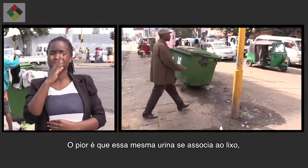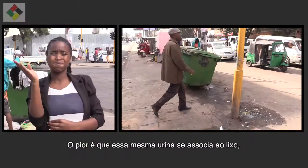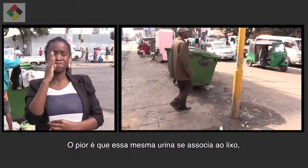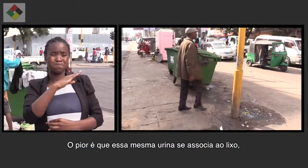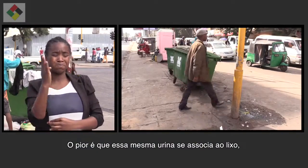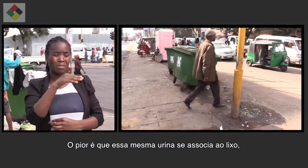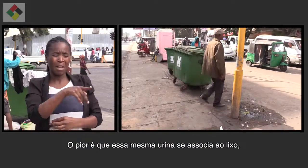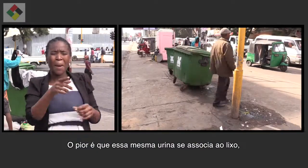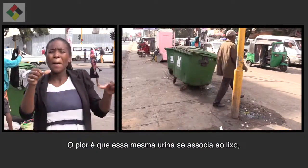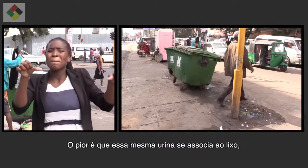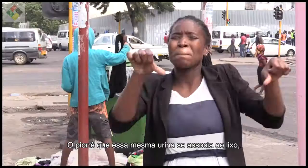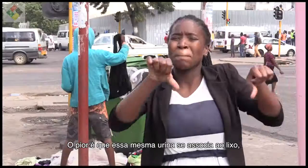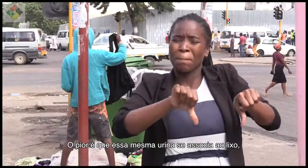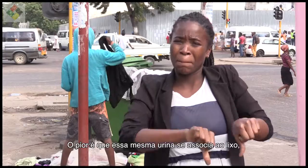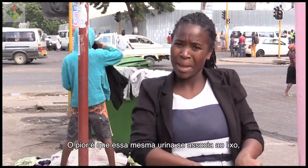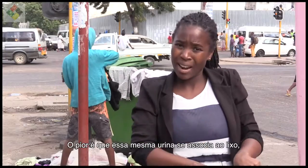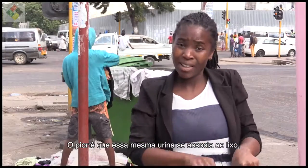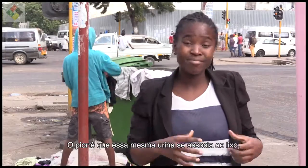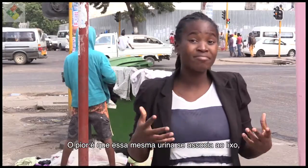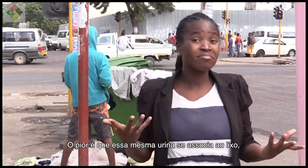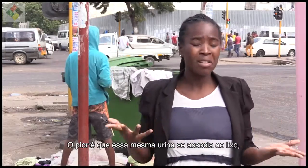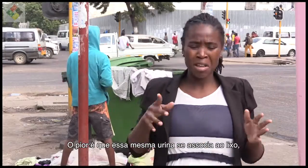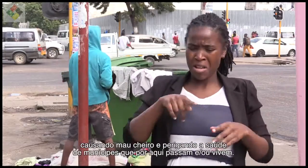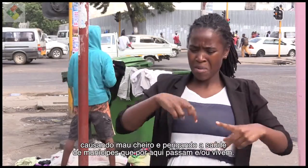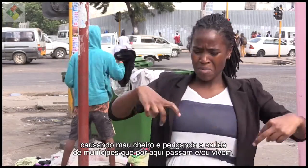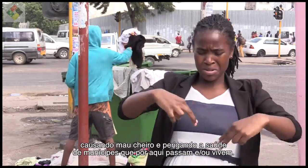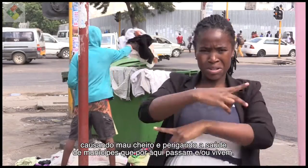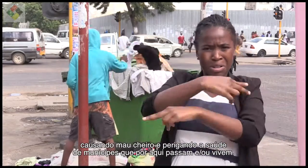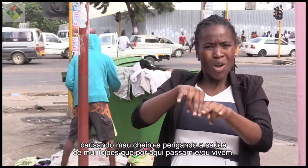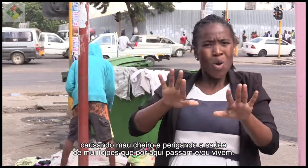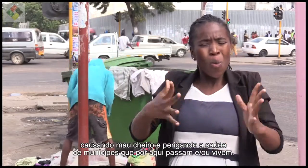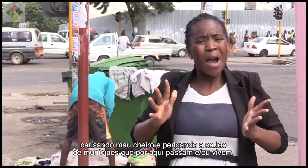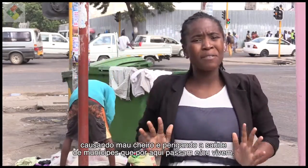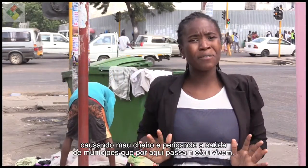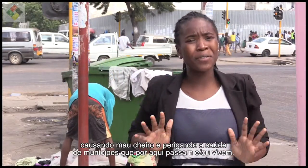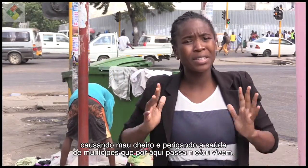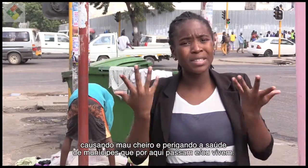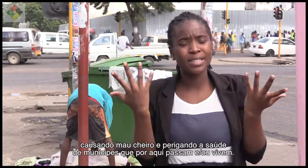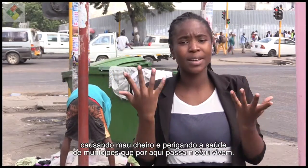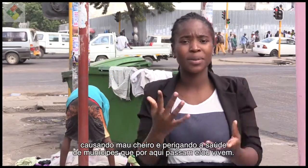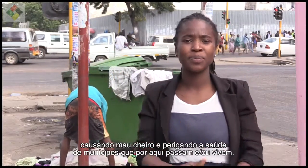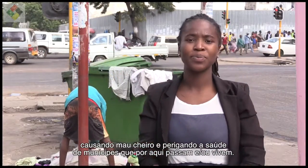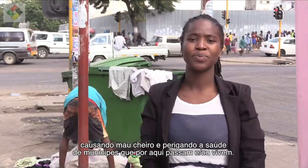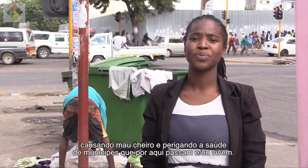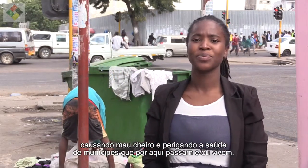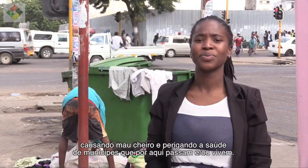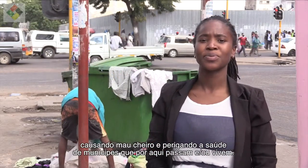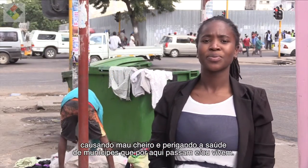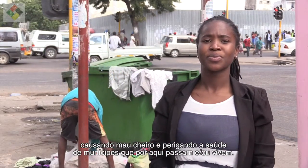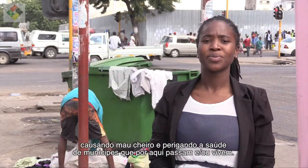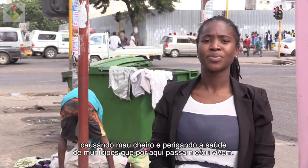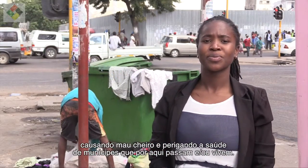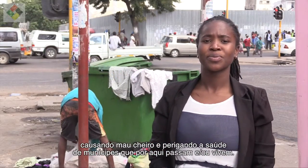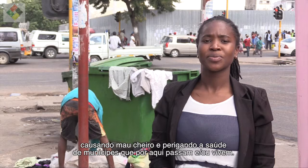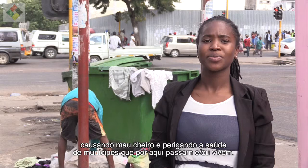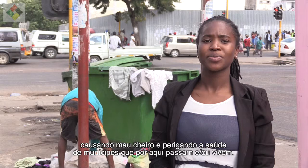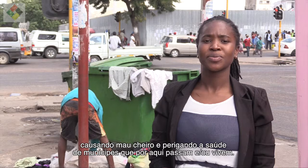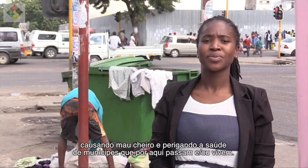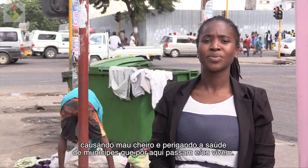pior é que essa mesma urina se associa ao lixo, causando mau cheiro e perigando a saúde de munícipes que por aqui passam